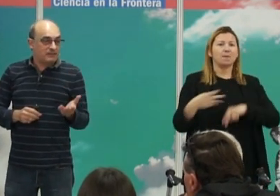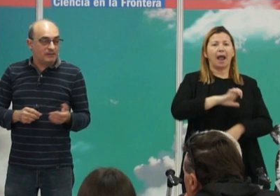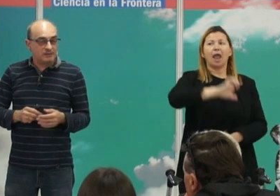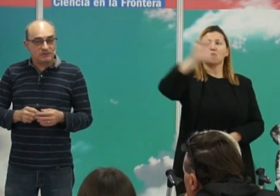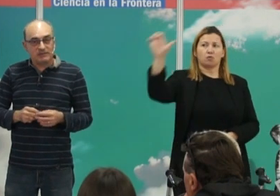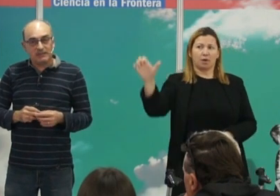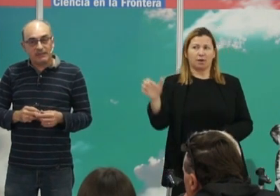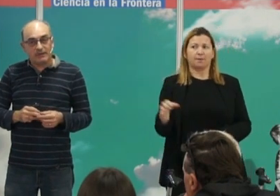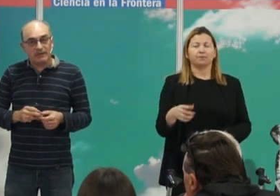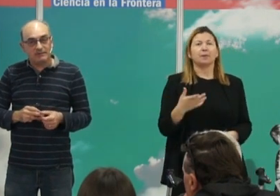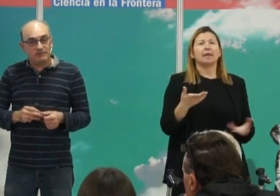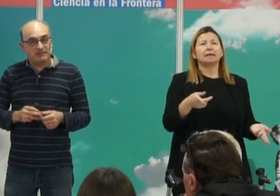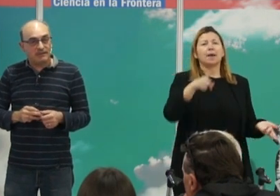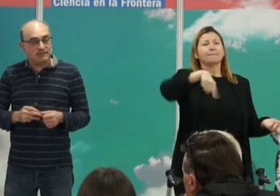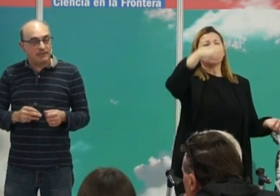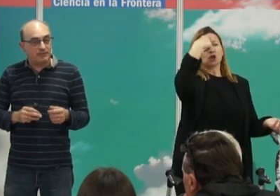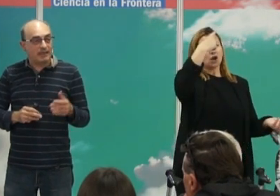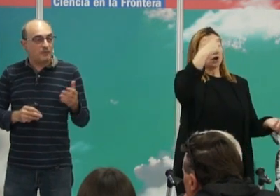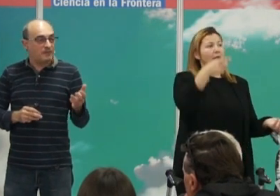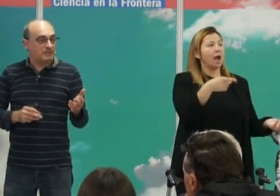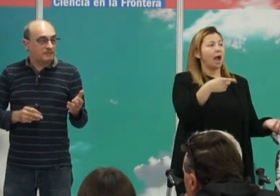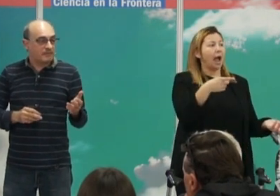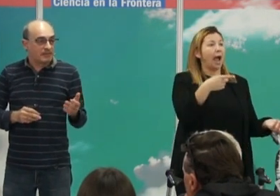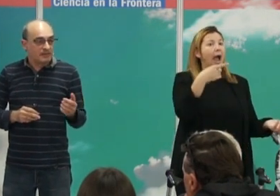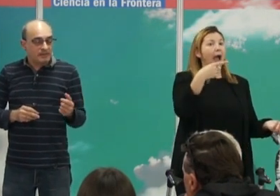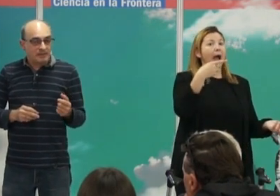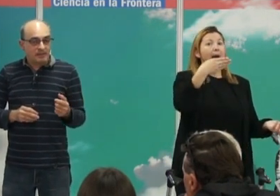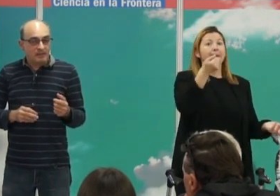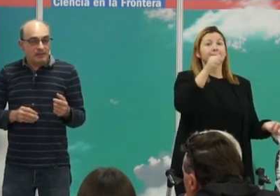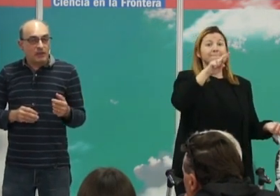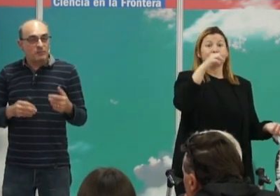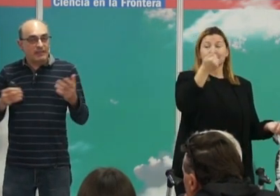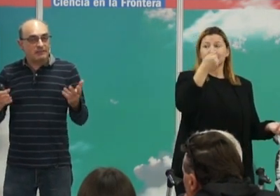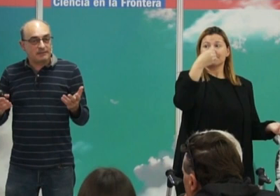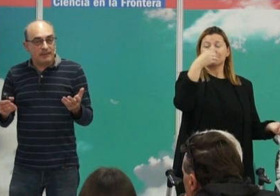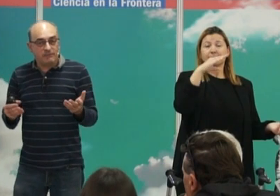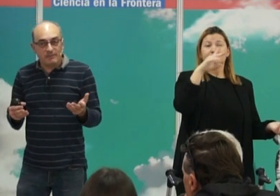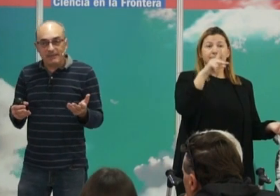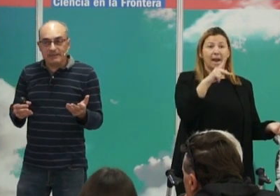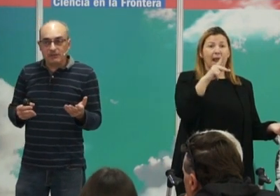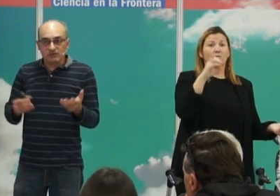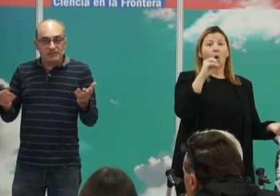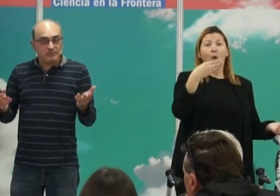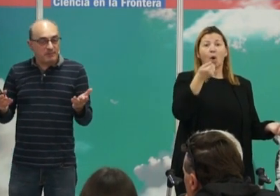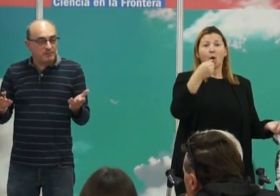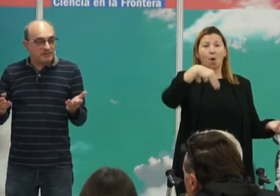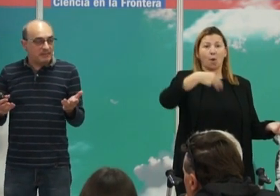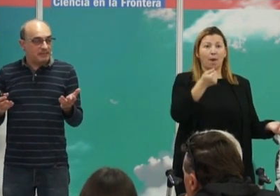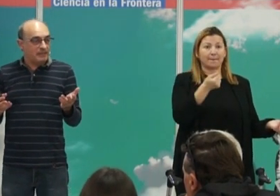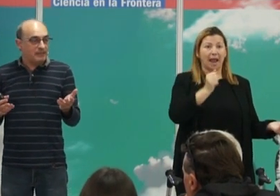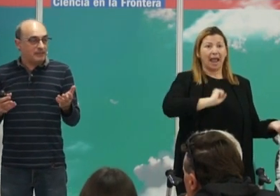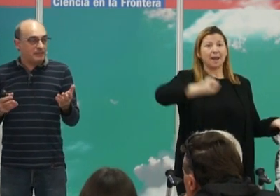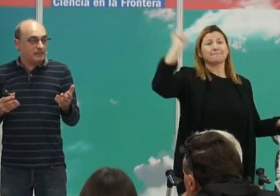también si recordáis al presidente Barack Obama la comunidad afroamericana lo considera el primer